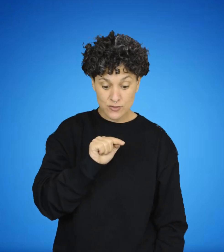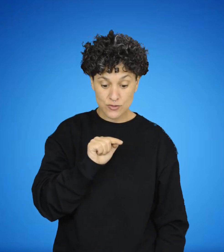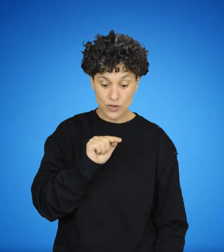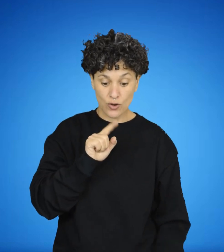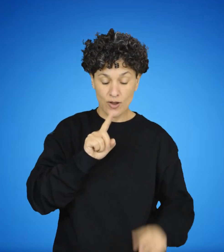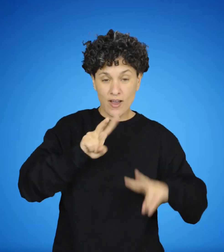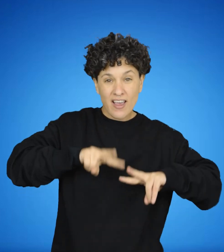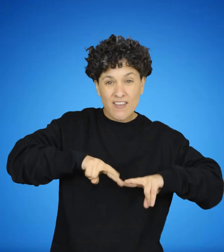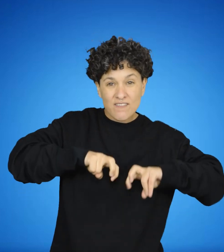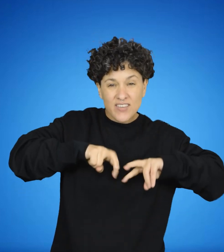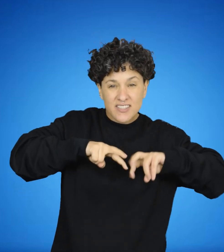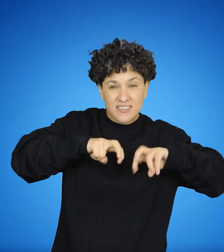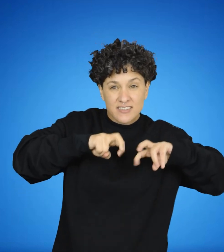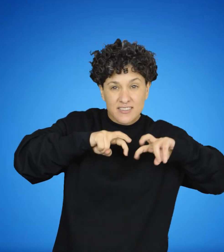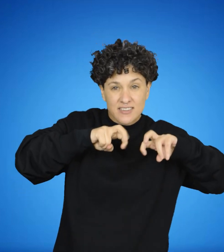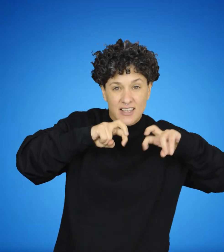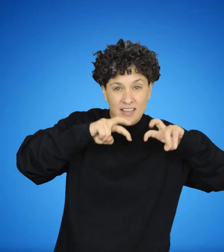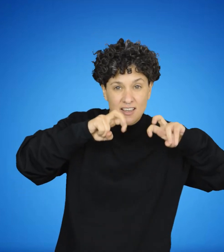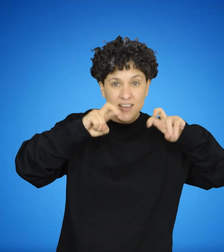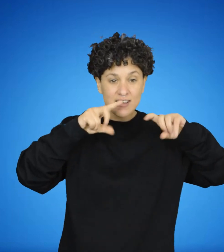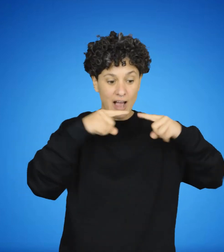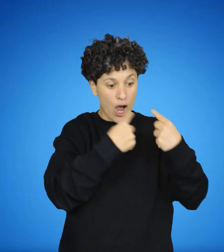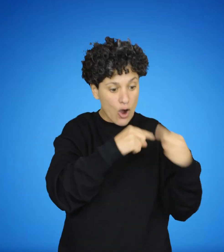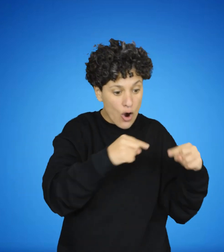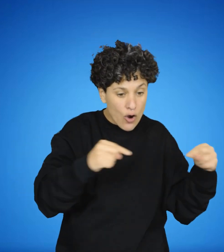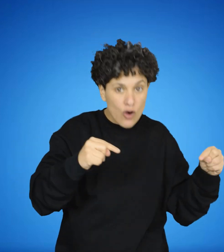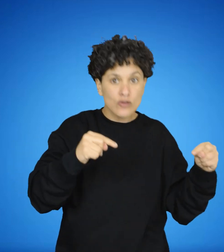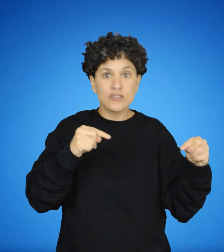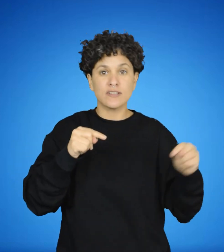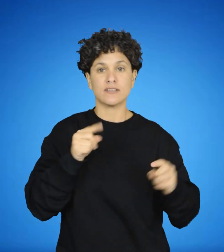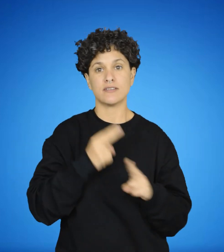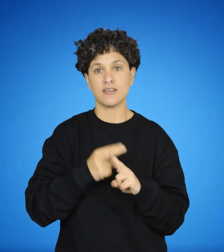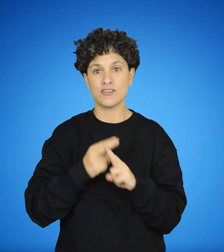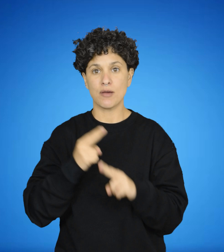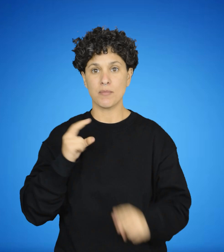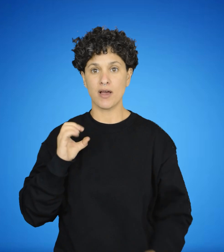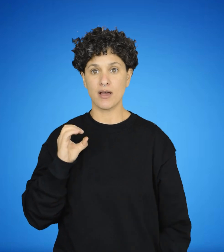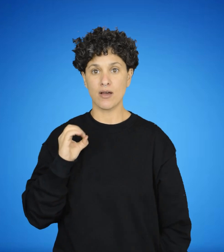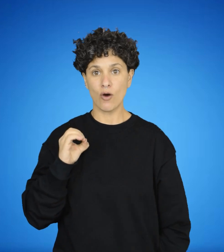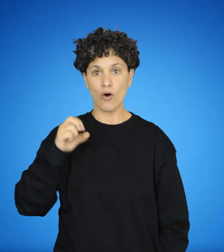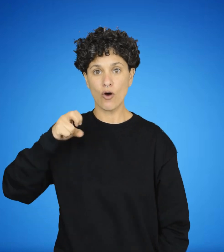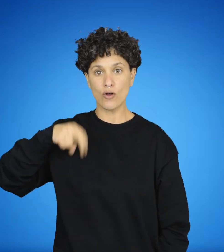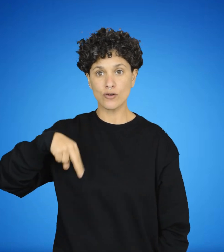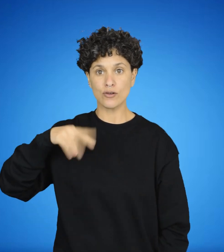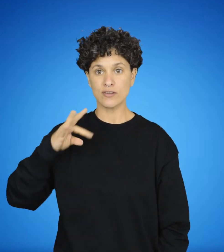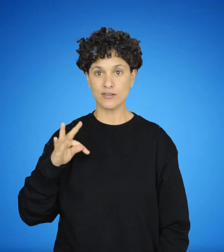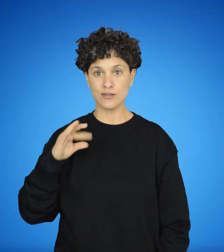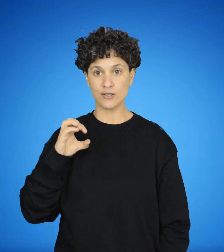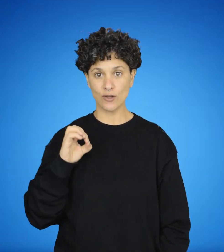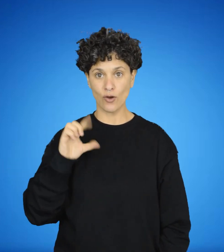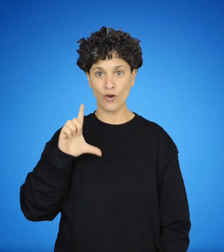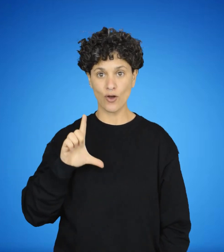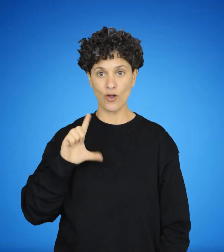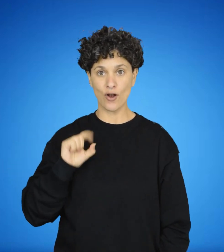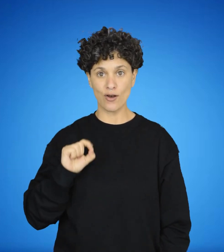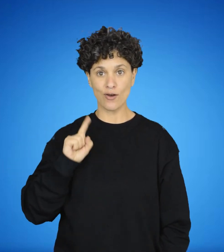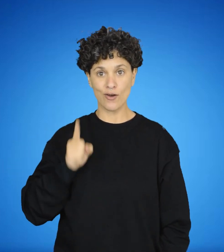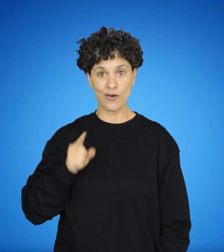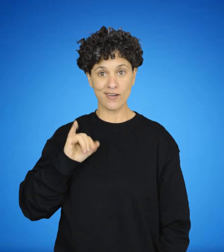ya que éste reclama buscar la identidad de las cosas. A. En primera instancia, cuando formalmente aludimos al